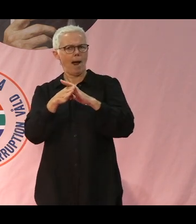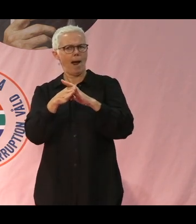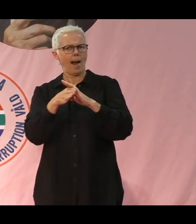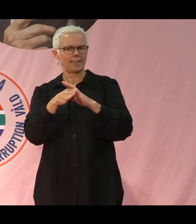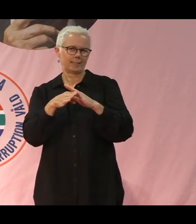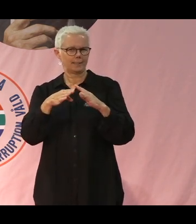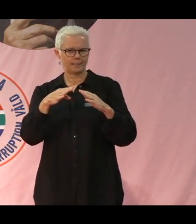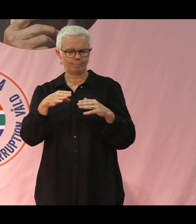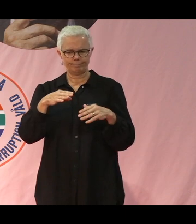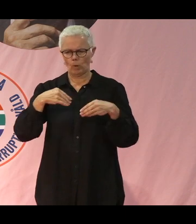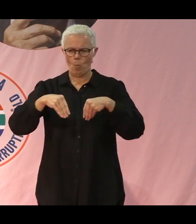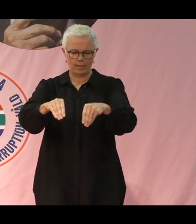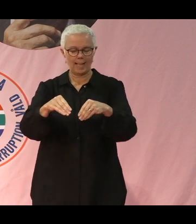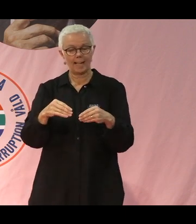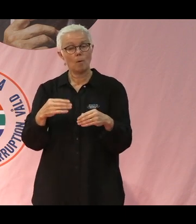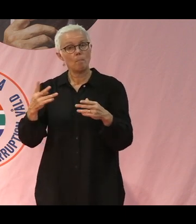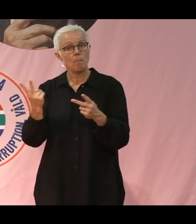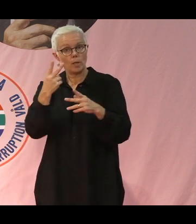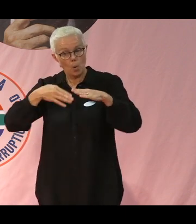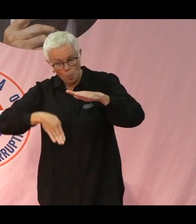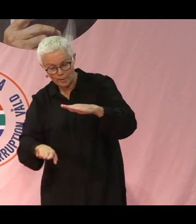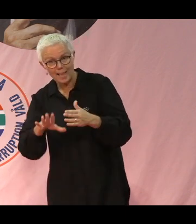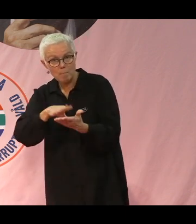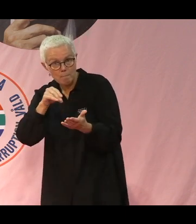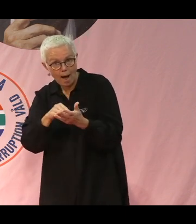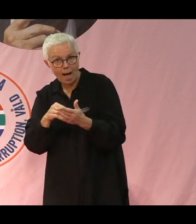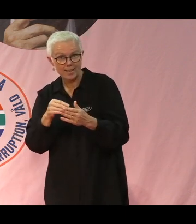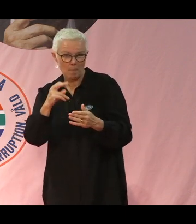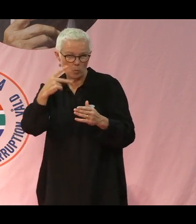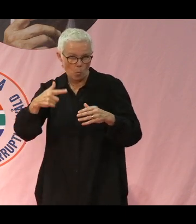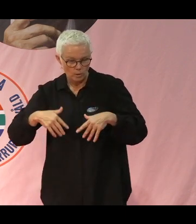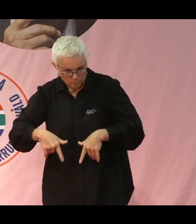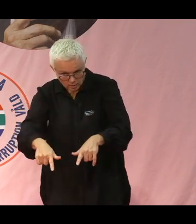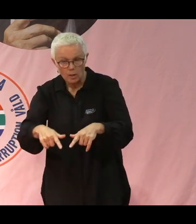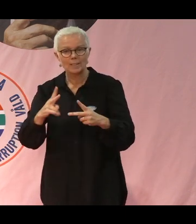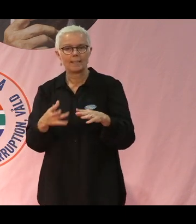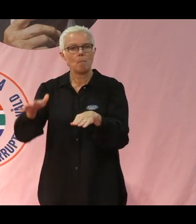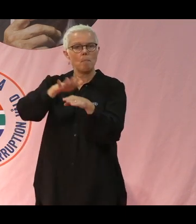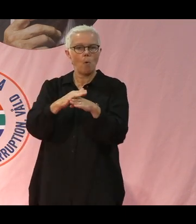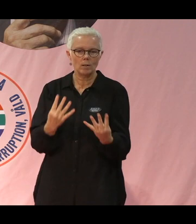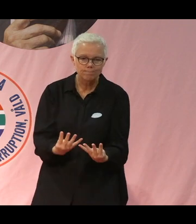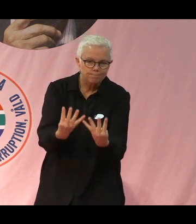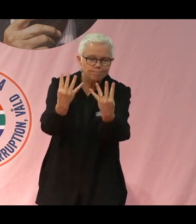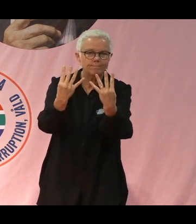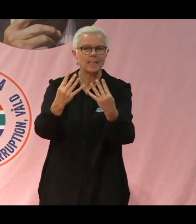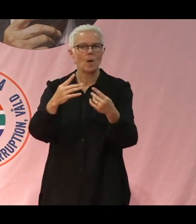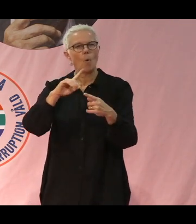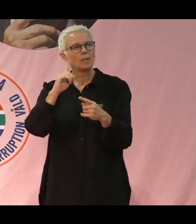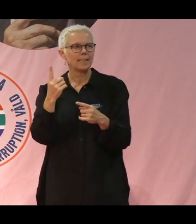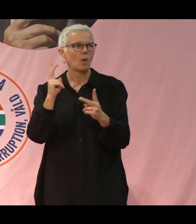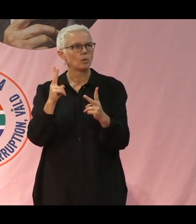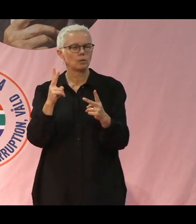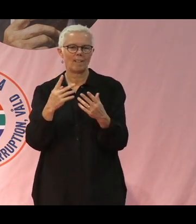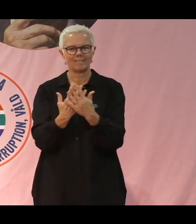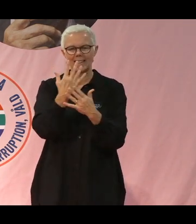rotfrukter, man jobbar över marken med majs till exempel, men också med fruktträd eller med klängväxter som vanilj eller